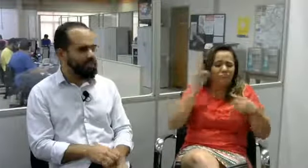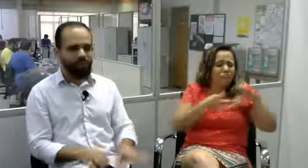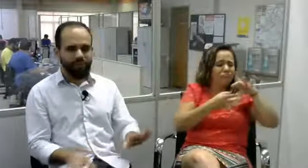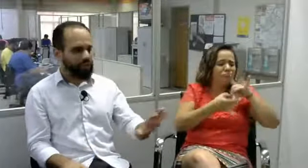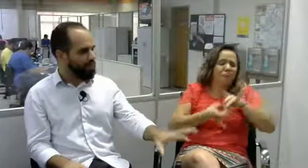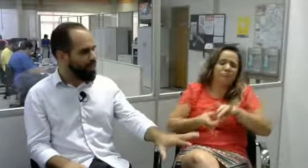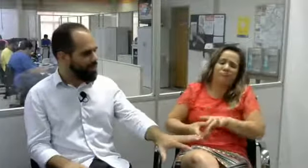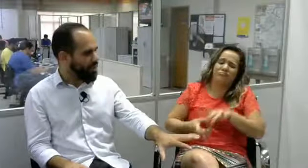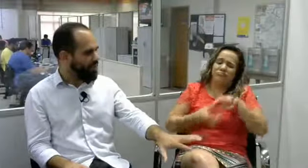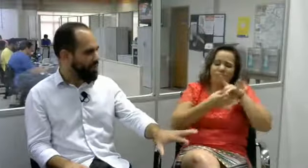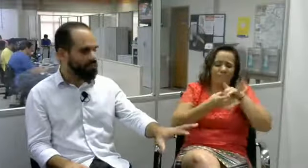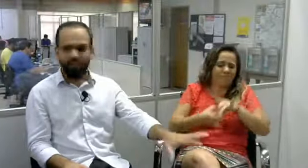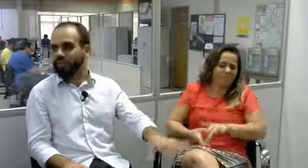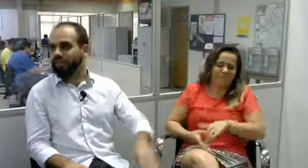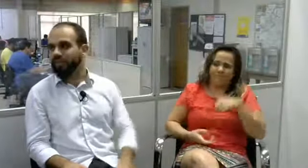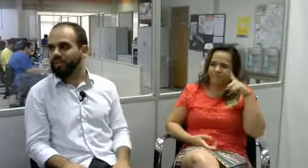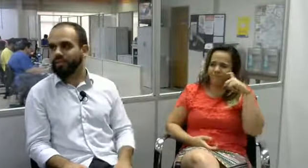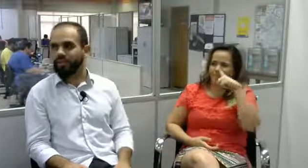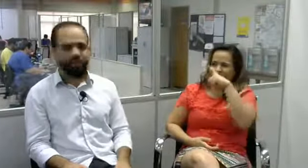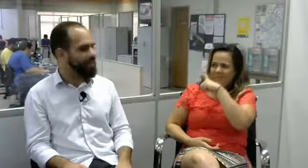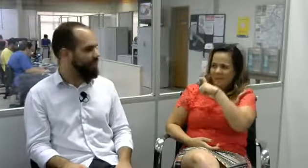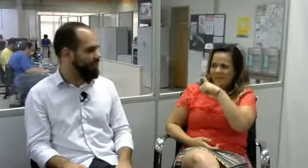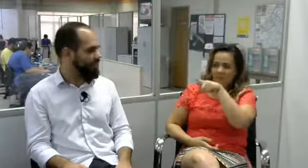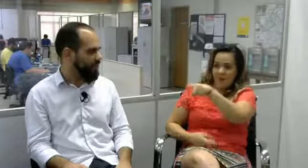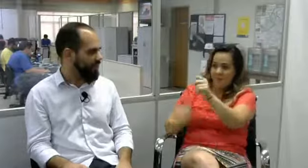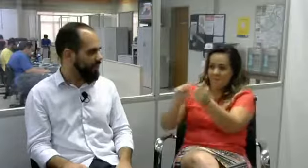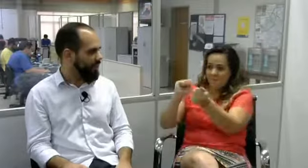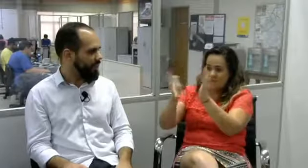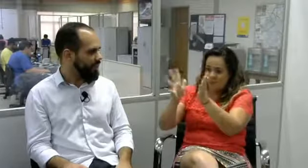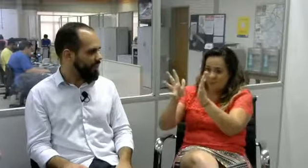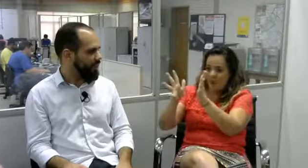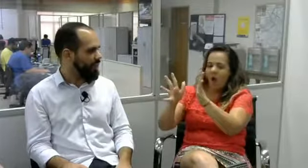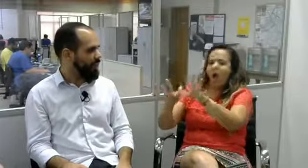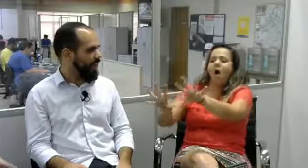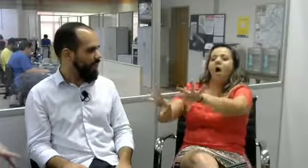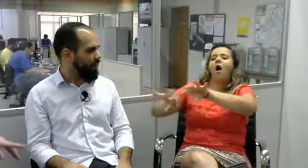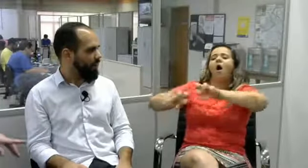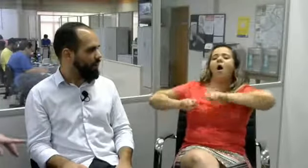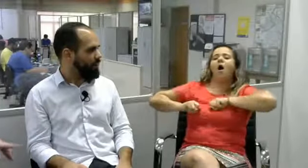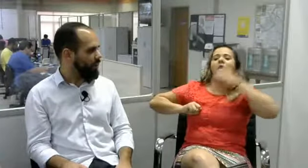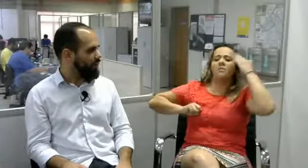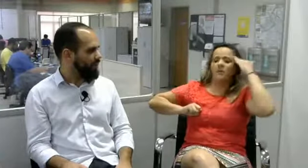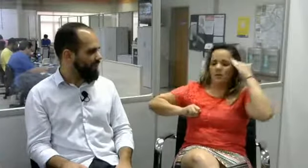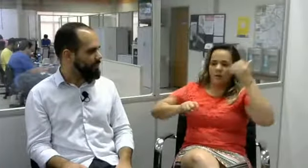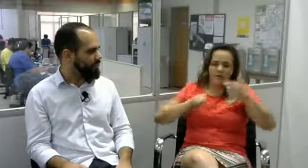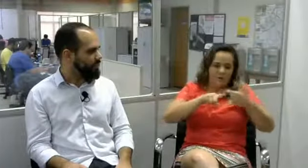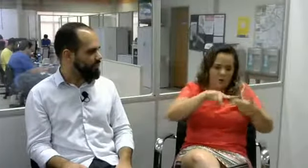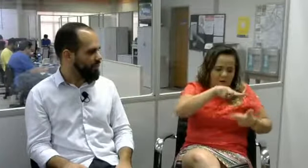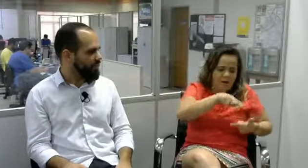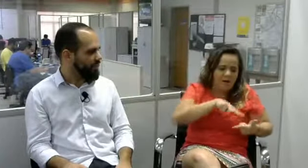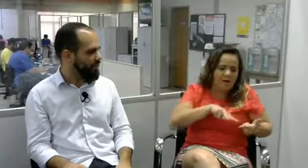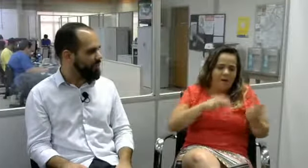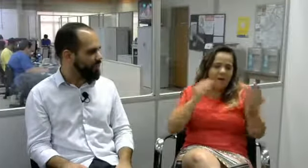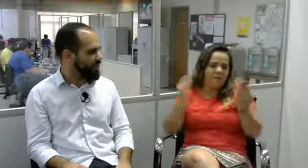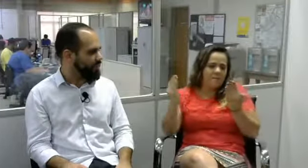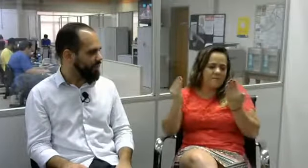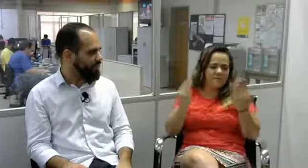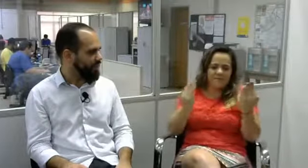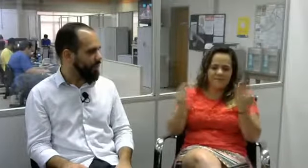fosse só a prova, o texto escrito, eu não conseguiria fazer. Agora, com a prova em Libras, eu consigo entender o que está escrito lá e